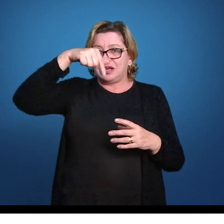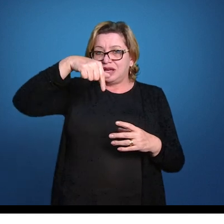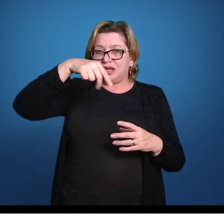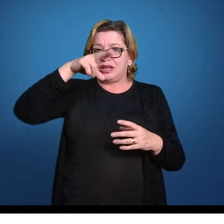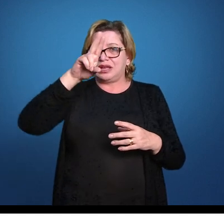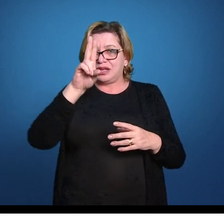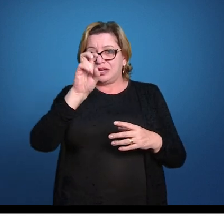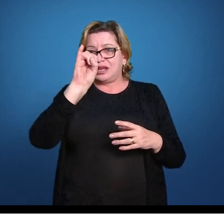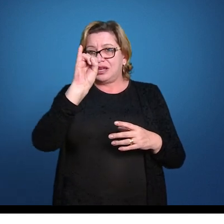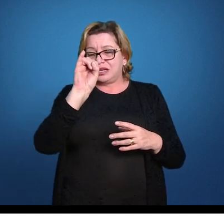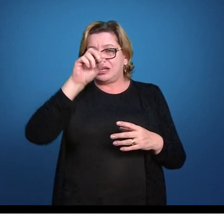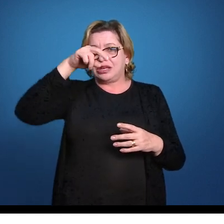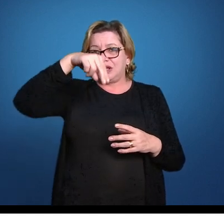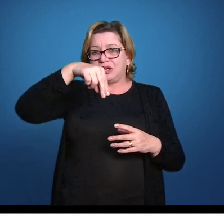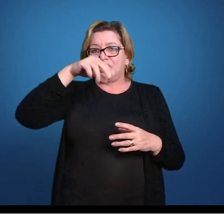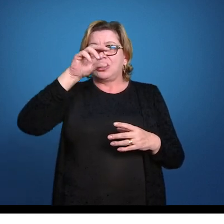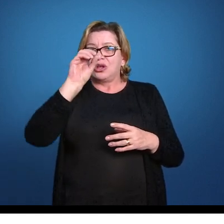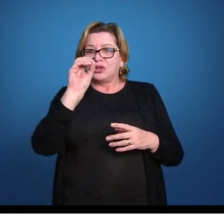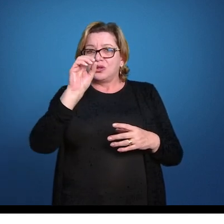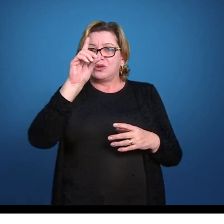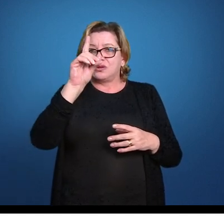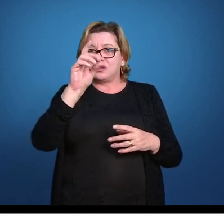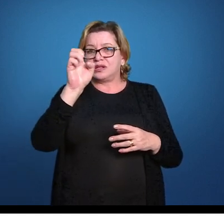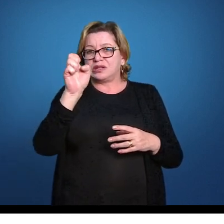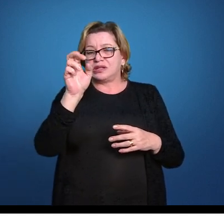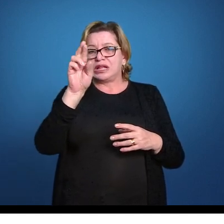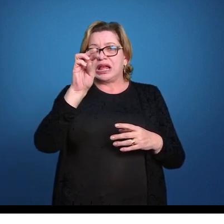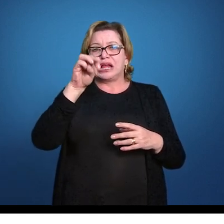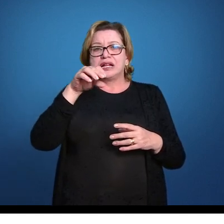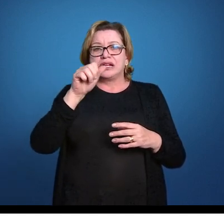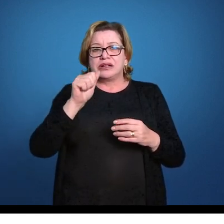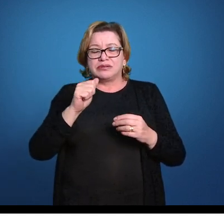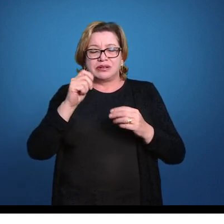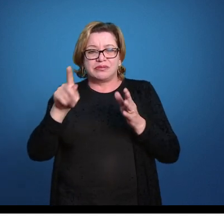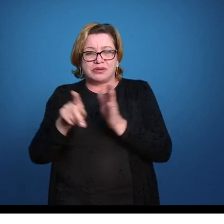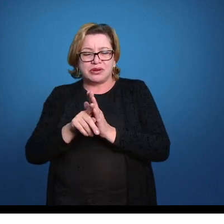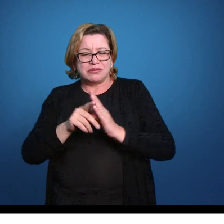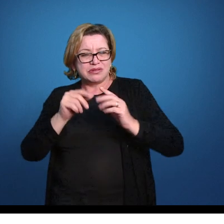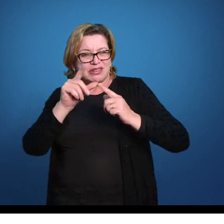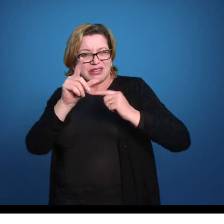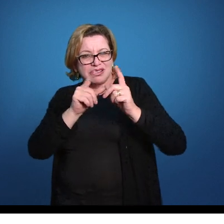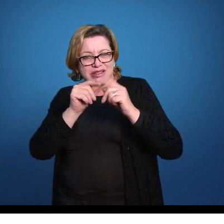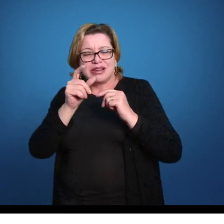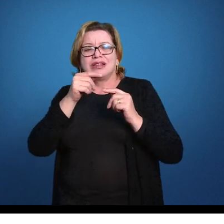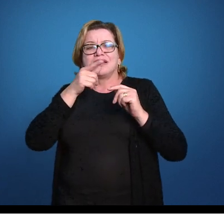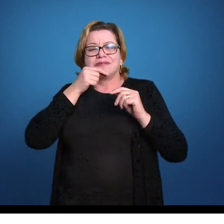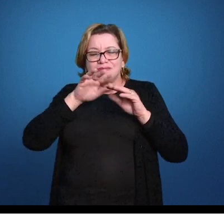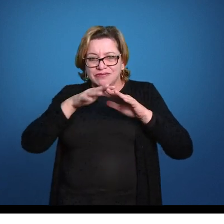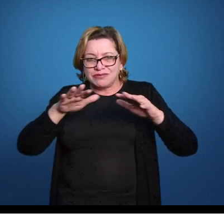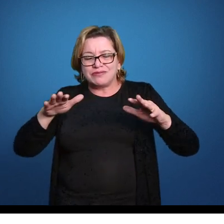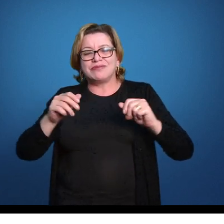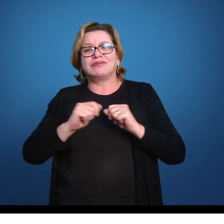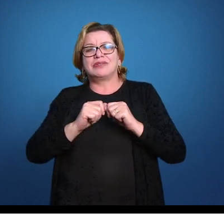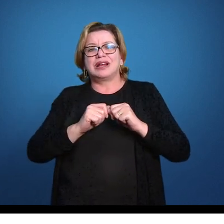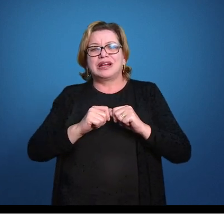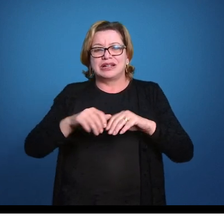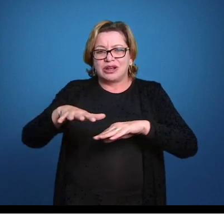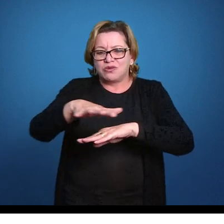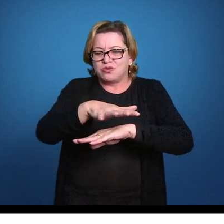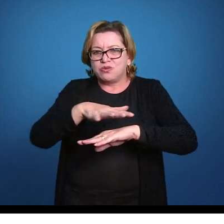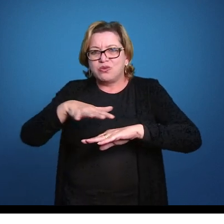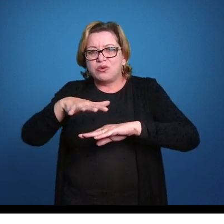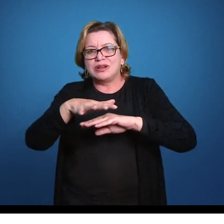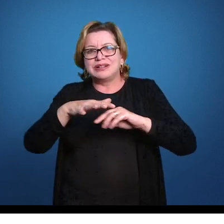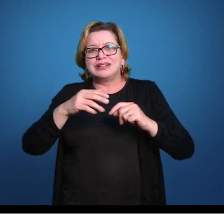representados pelos estrela do mar, oriço do mar, pepino do mar, bolacha da praia,